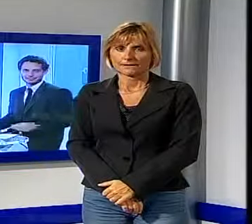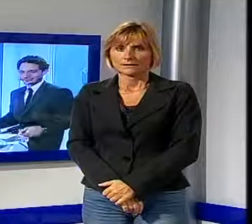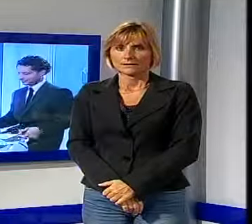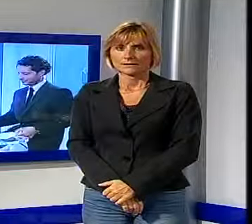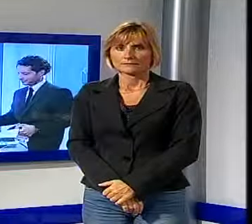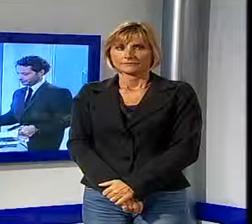Grazie a tutti.